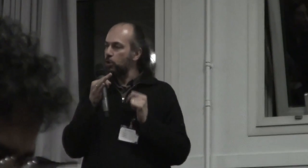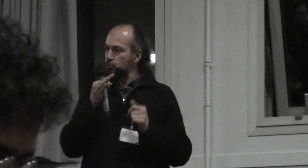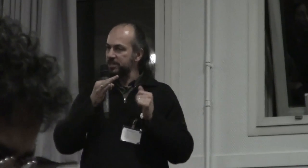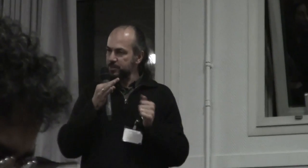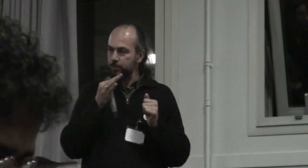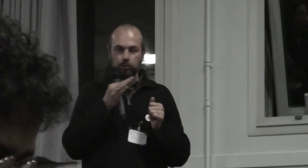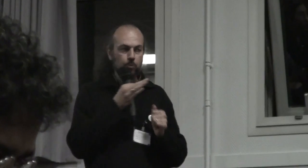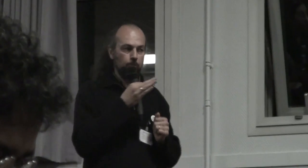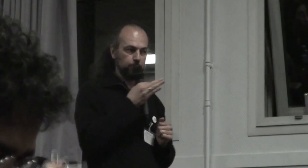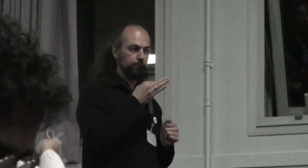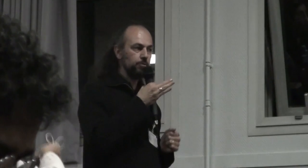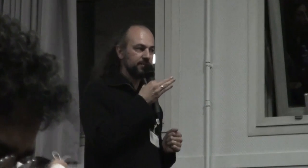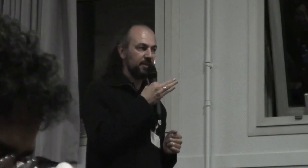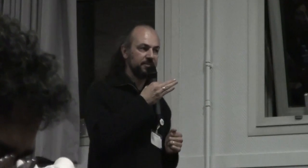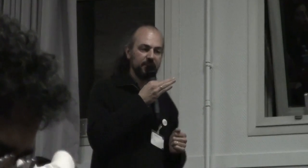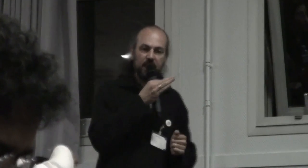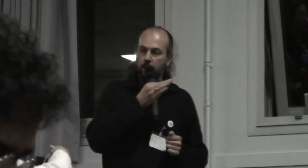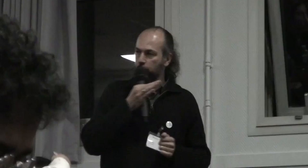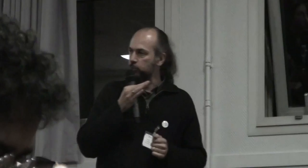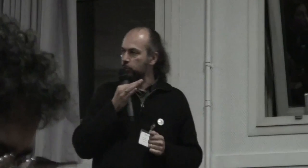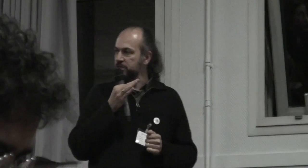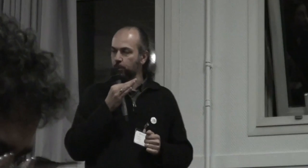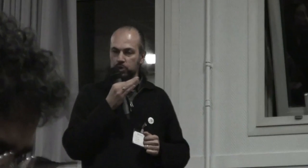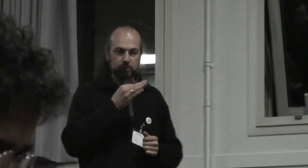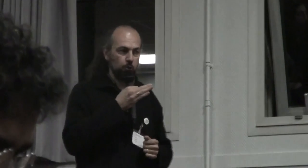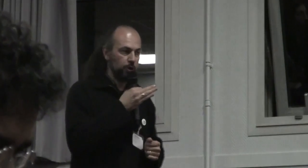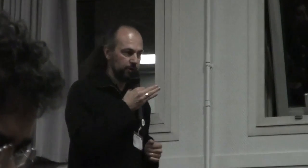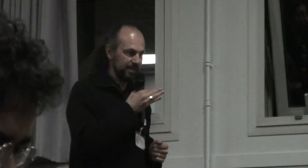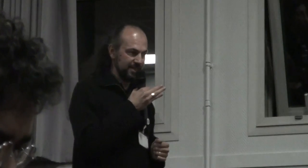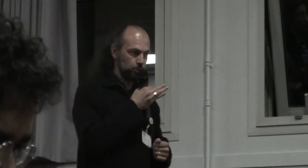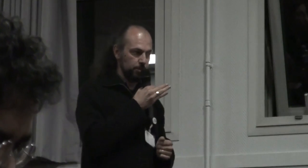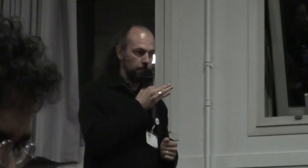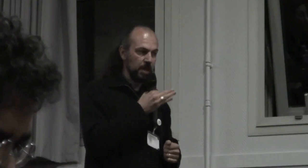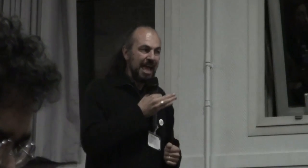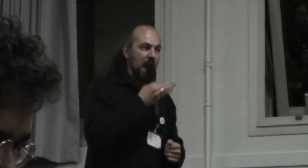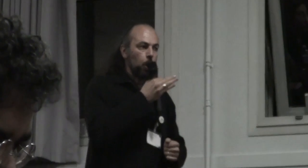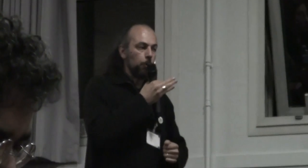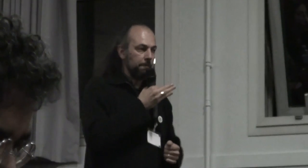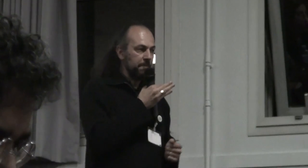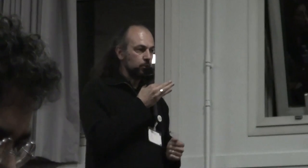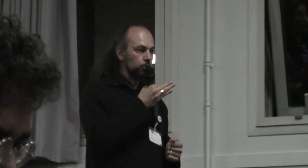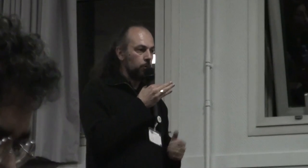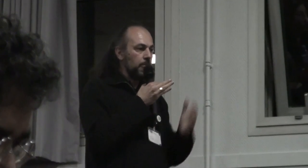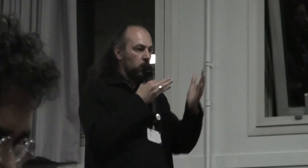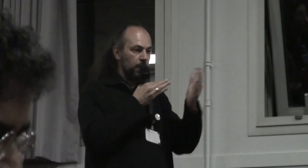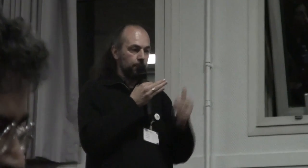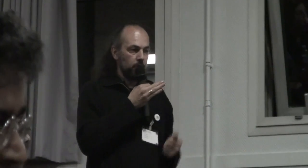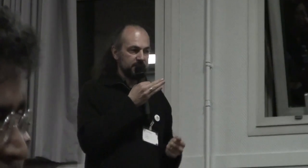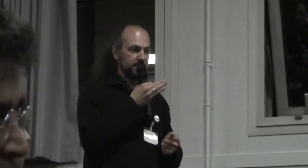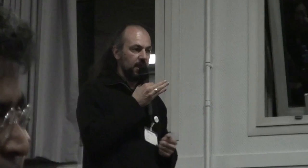transhumanisme de mon point de vue à travers donc cette projection et ce débat maintenant par rapport à ce qui